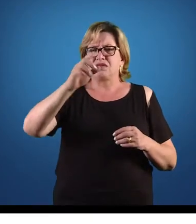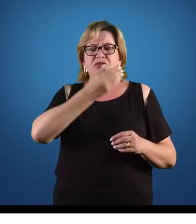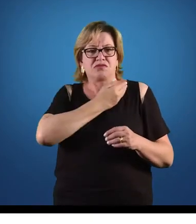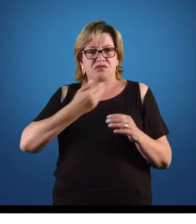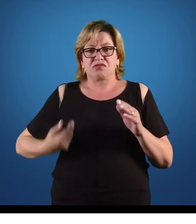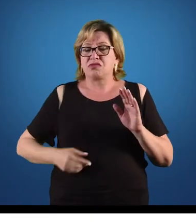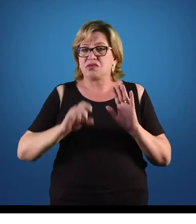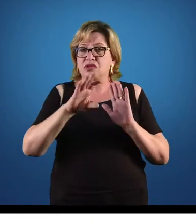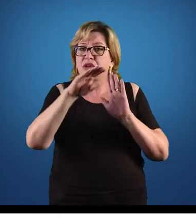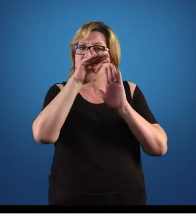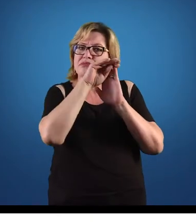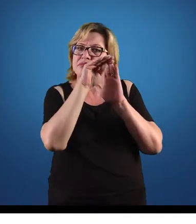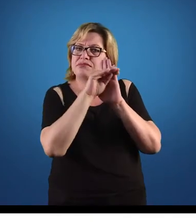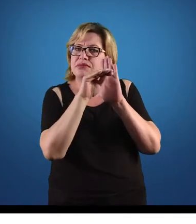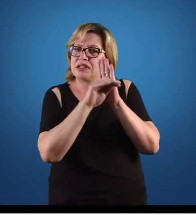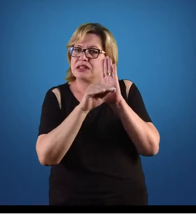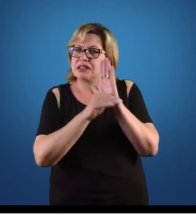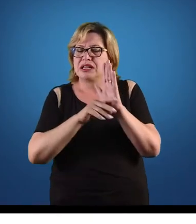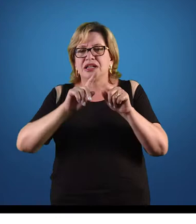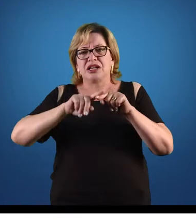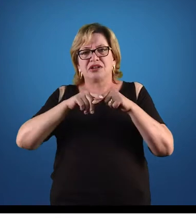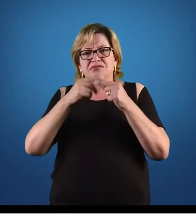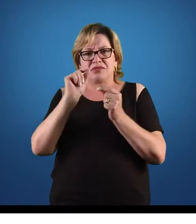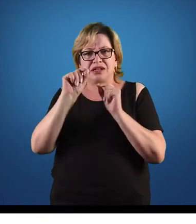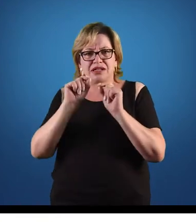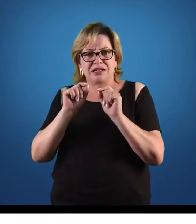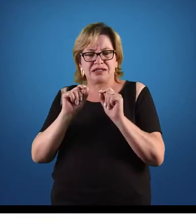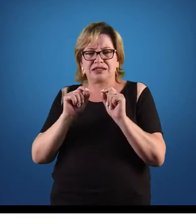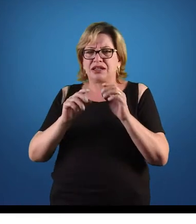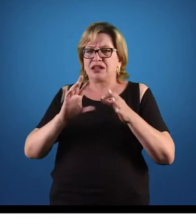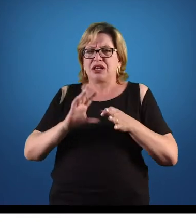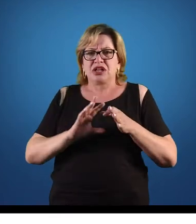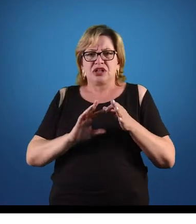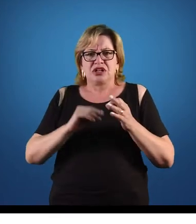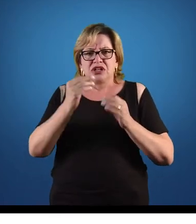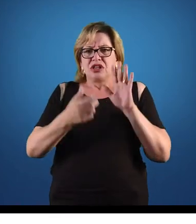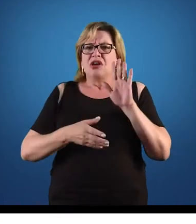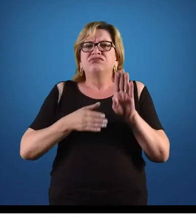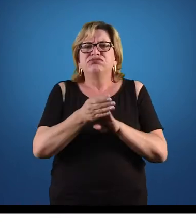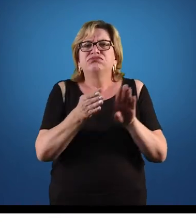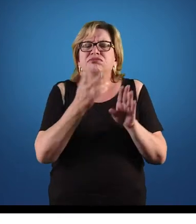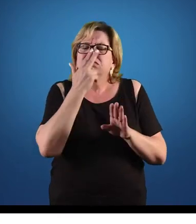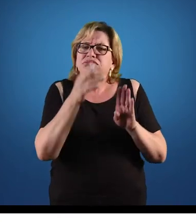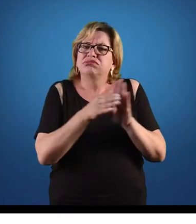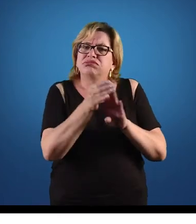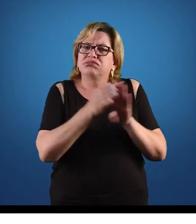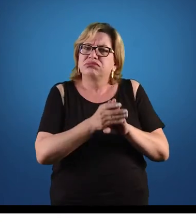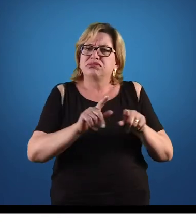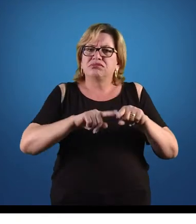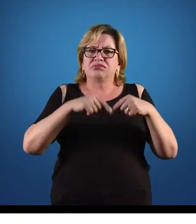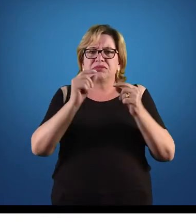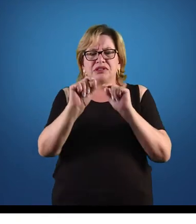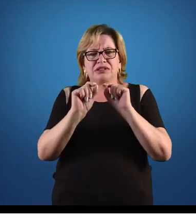mas toda a questão está diretamente voltada aos agentes de mercado.